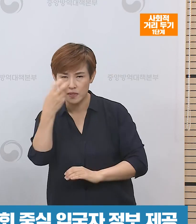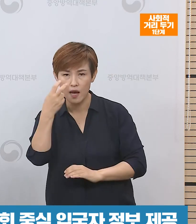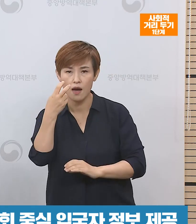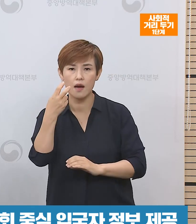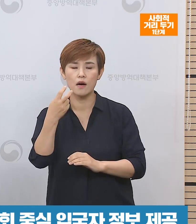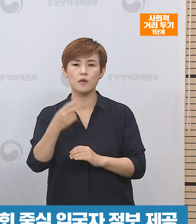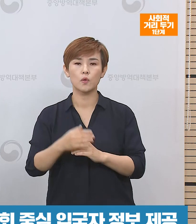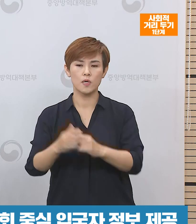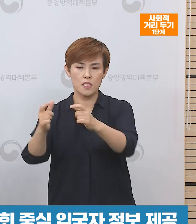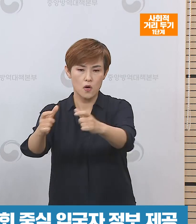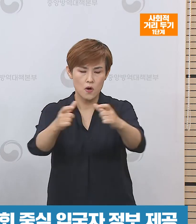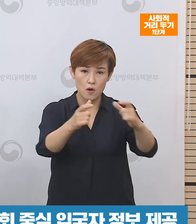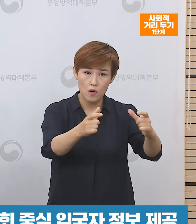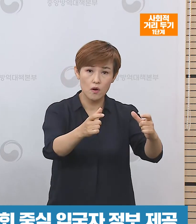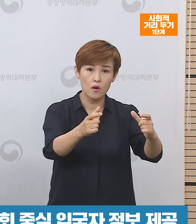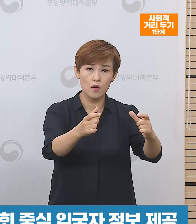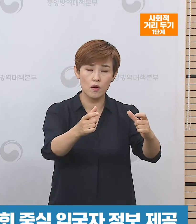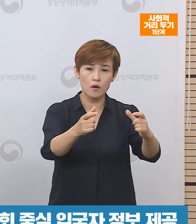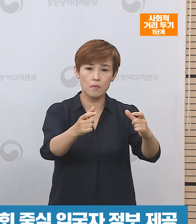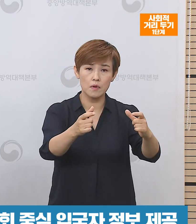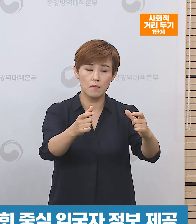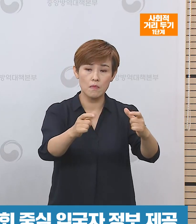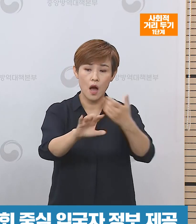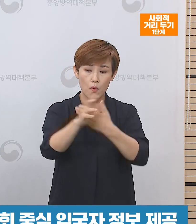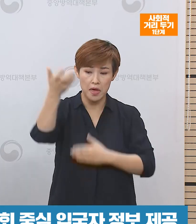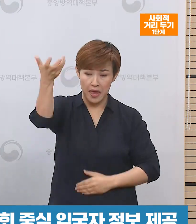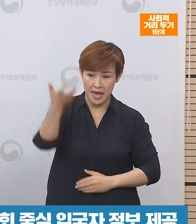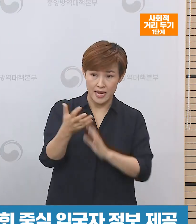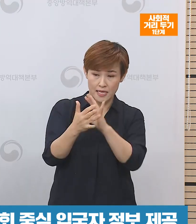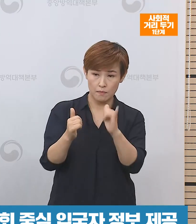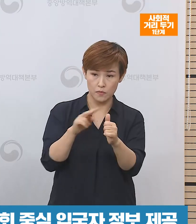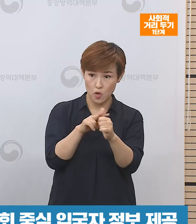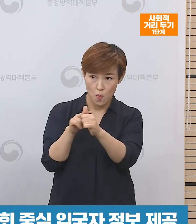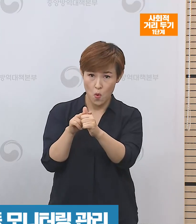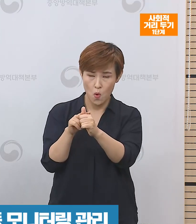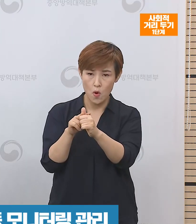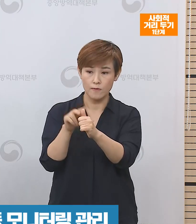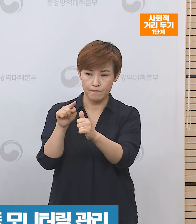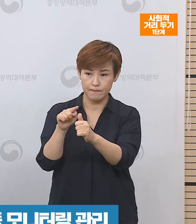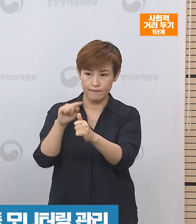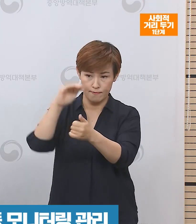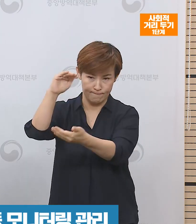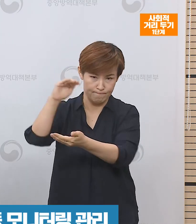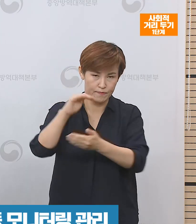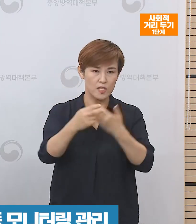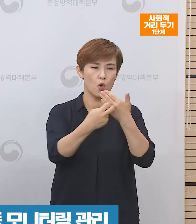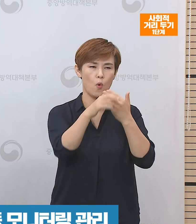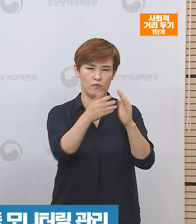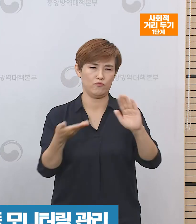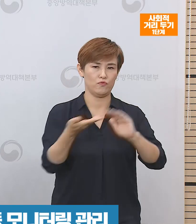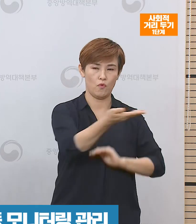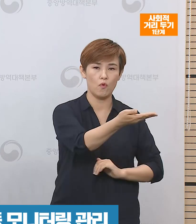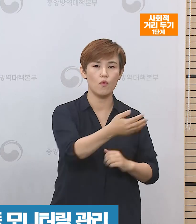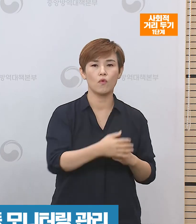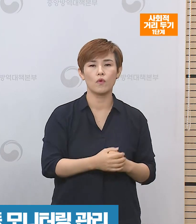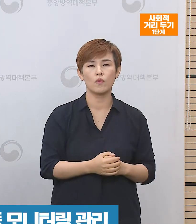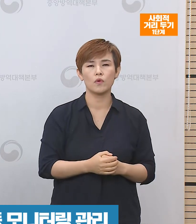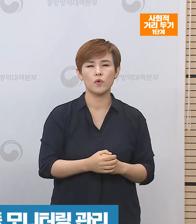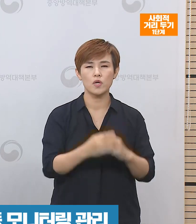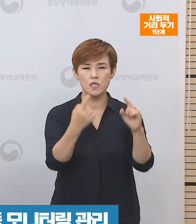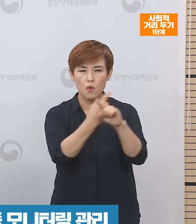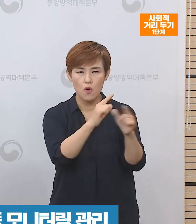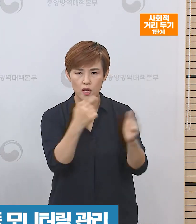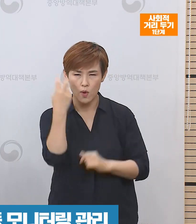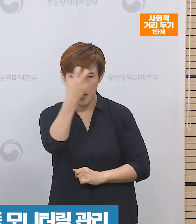지역사회를 중심으로 해서 입국자 정보에 대한 의료기관 제공, 치료제 비축 및 관리 등을 통해서